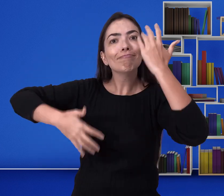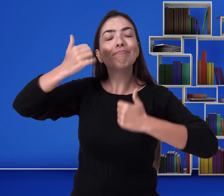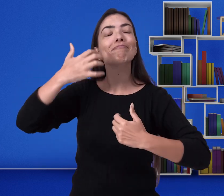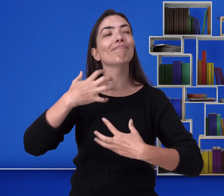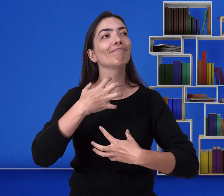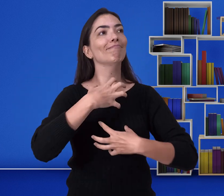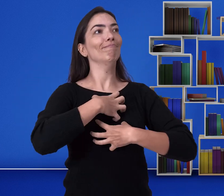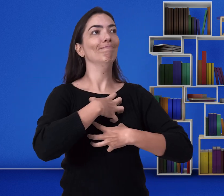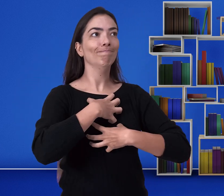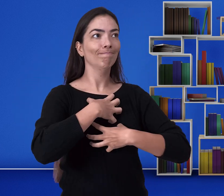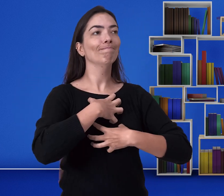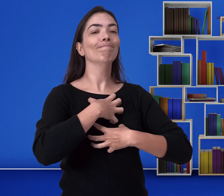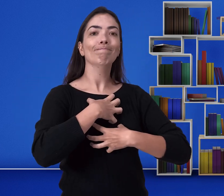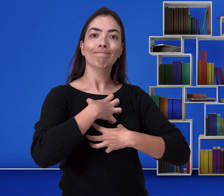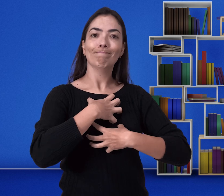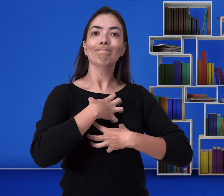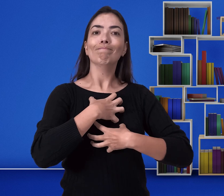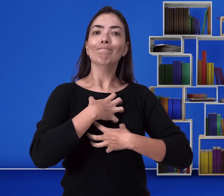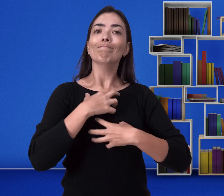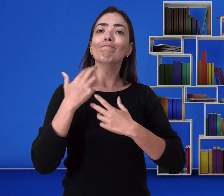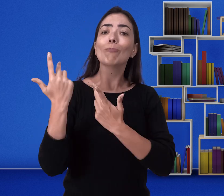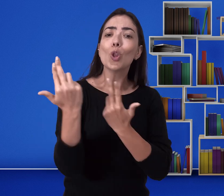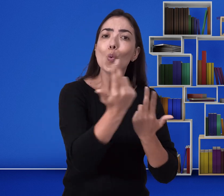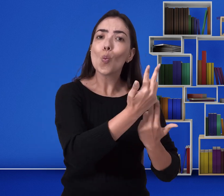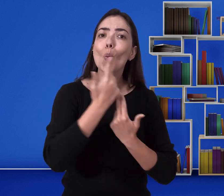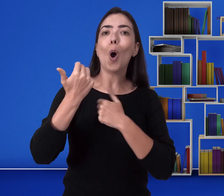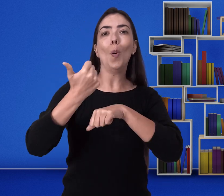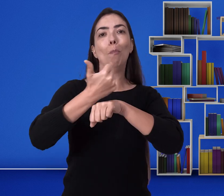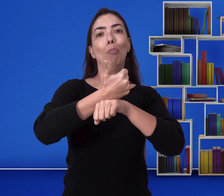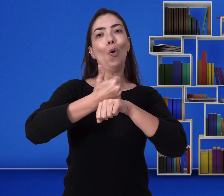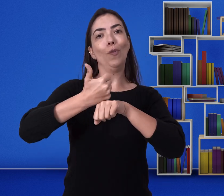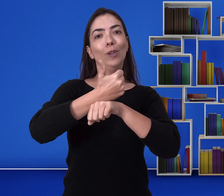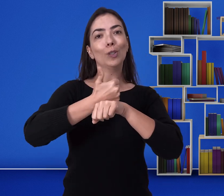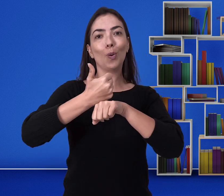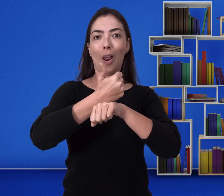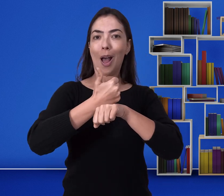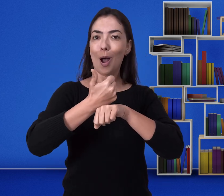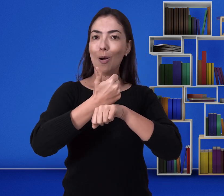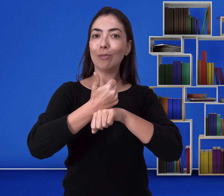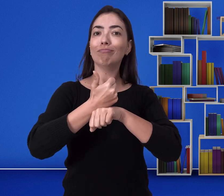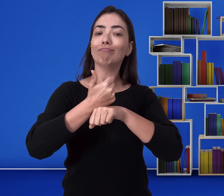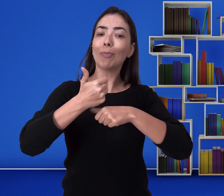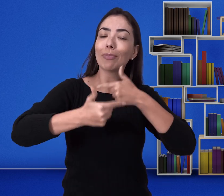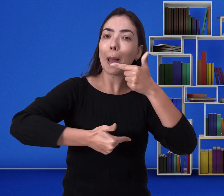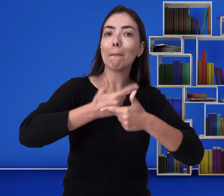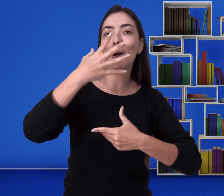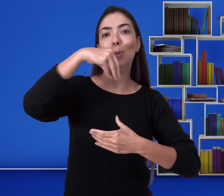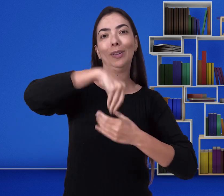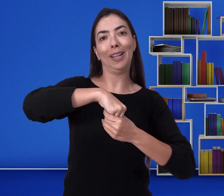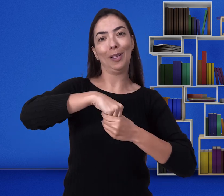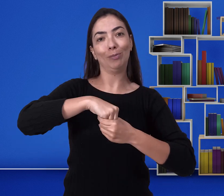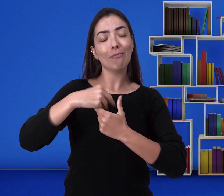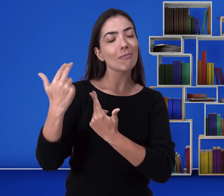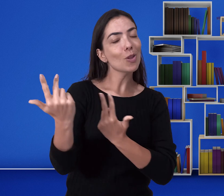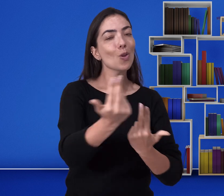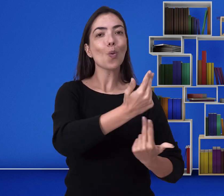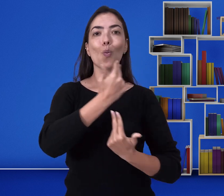plenamente as informações, em um ambiente profissional de trabalho, assim como as pessoas ouvintes.